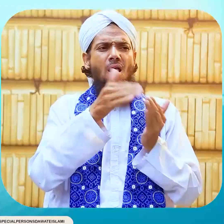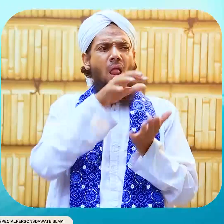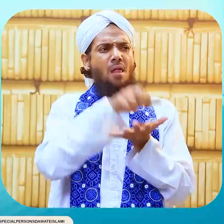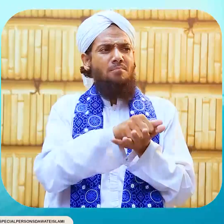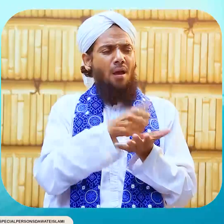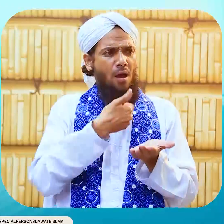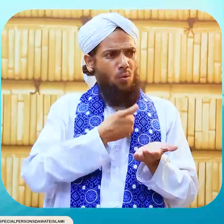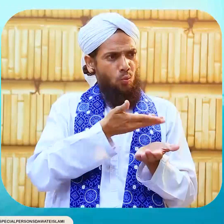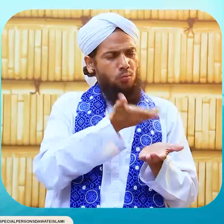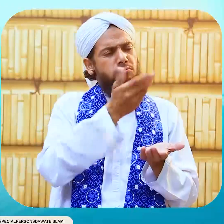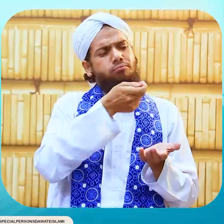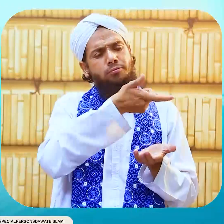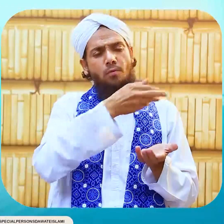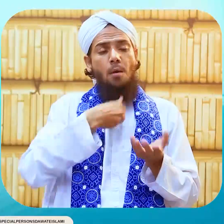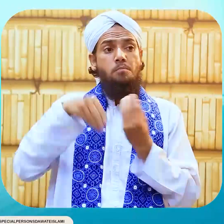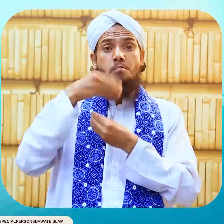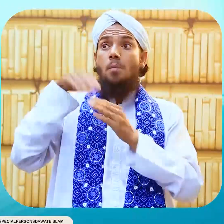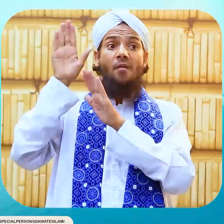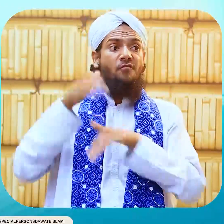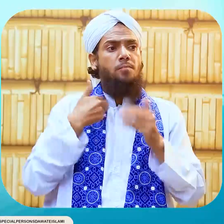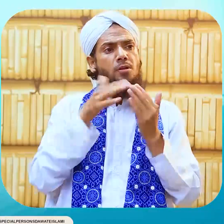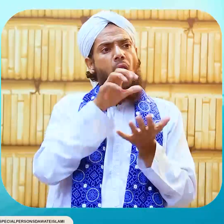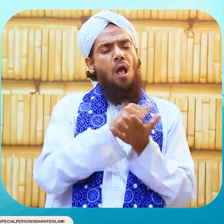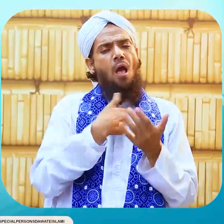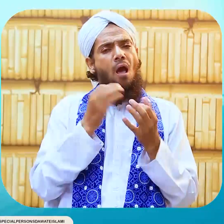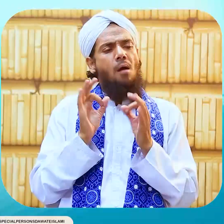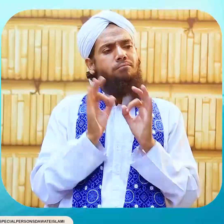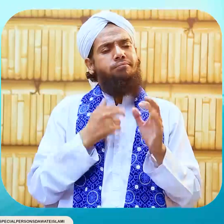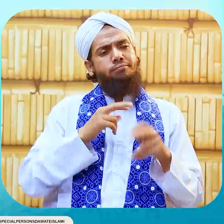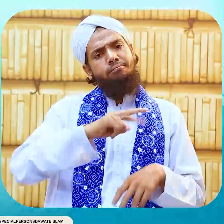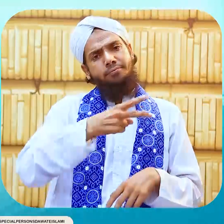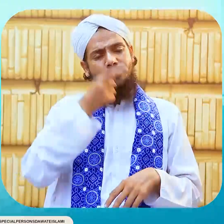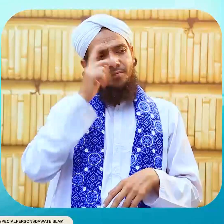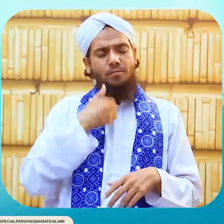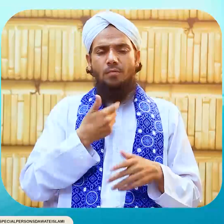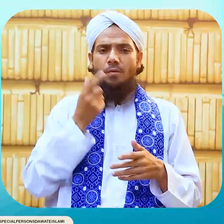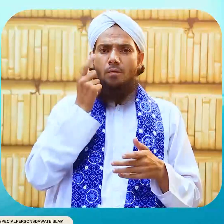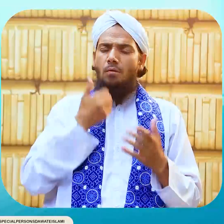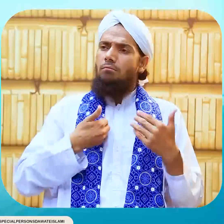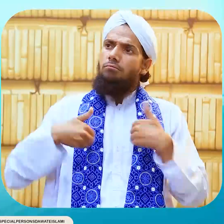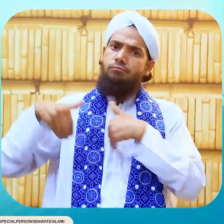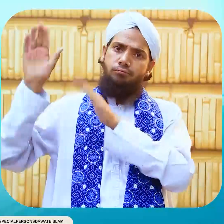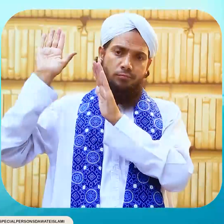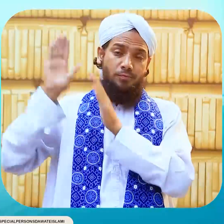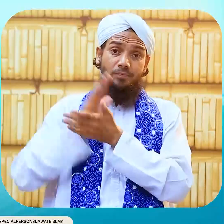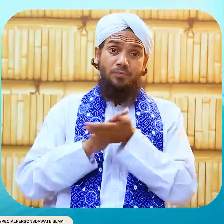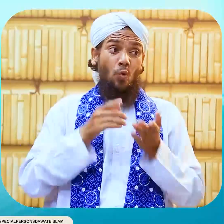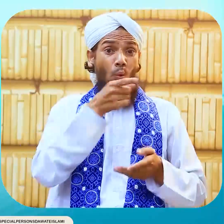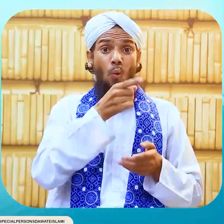میں مکہ مکرمہ سے واپس آؤں تو پھر اپنے اسی گھر میں رہوں یہ کہہ کر وہ چلا گیا اب اس دوران بسرہ کے لوگوں پر ایک عجیب سی افتاد ایک